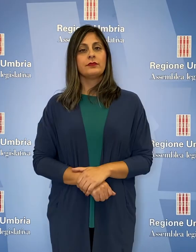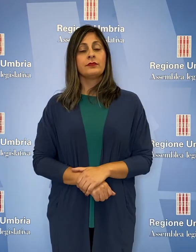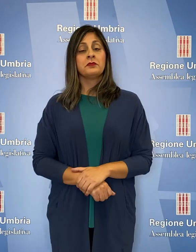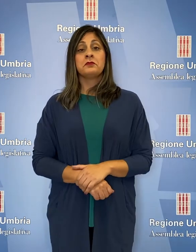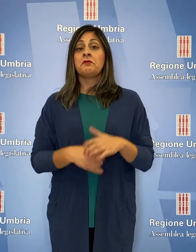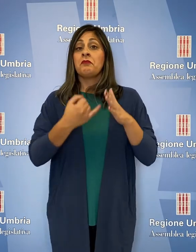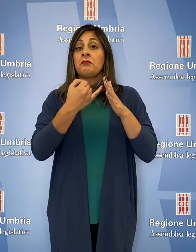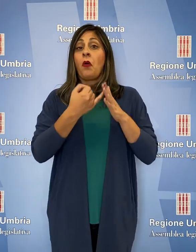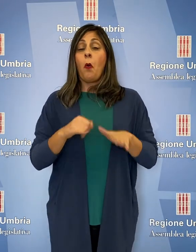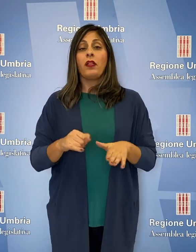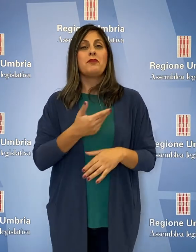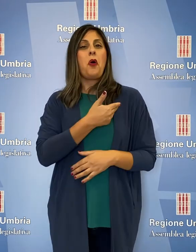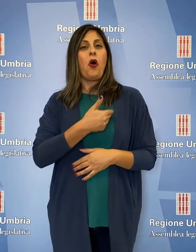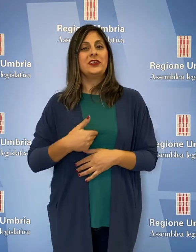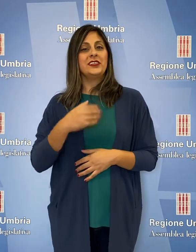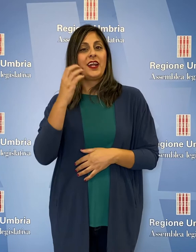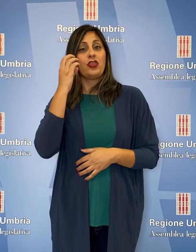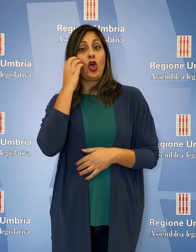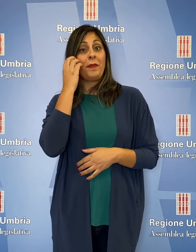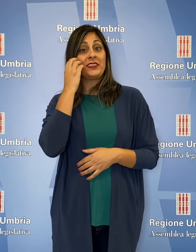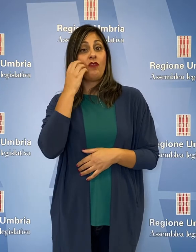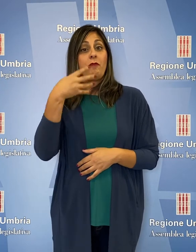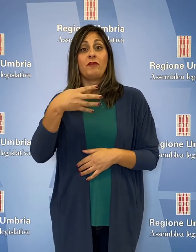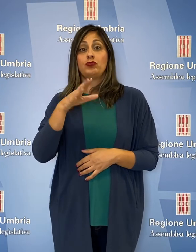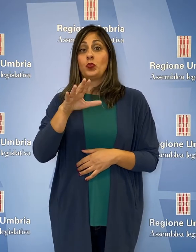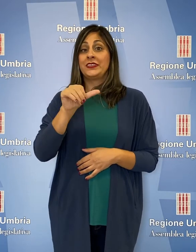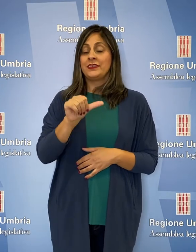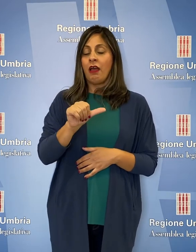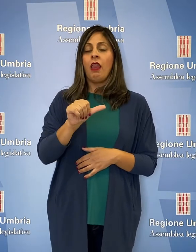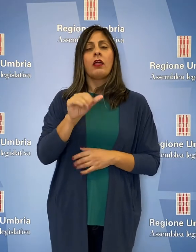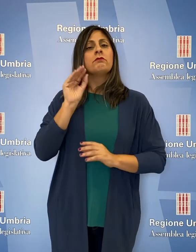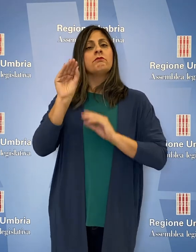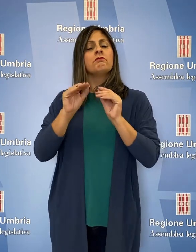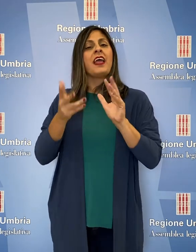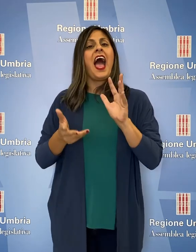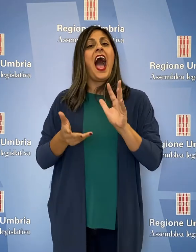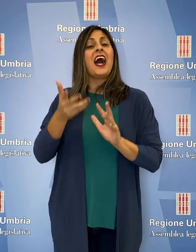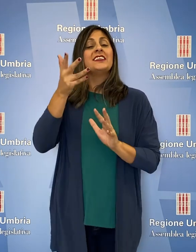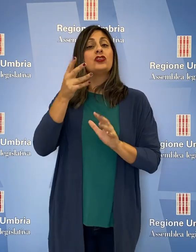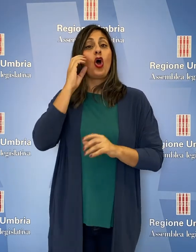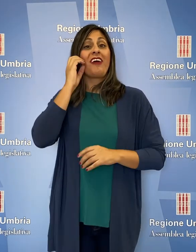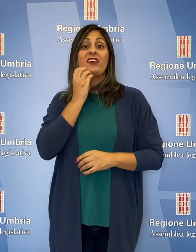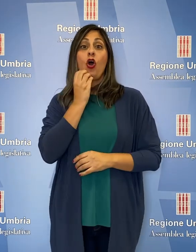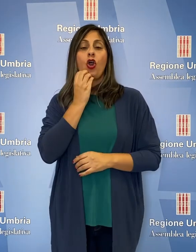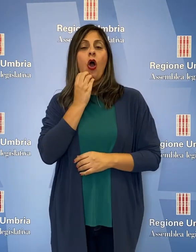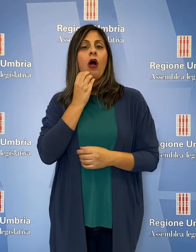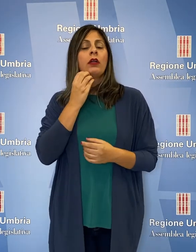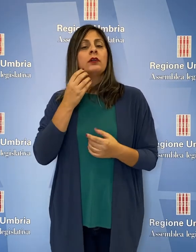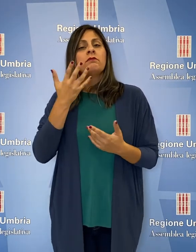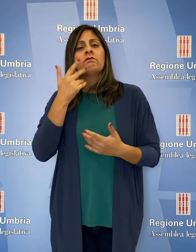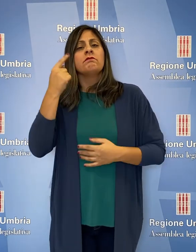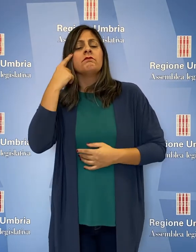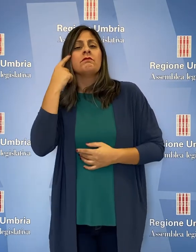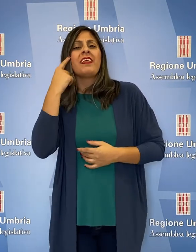Infine, il consigliere Thomas De Luca del Movimento 5 Stelle ha interrogato l'assessore Michele Fioroni sulle infrastrutture